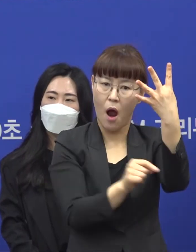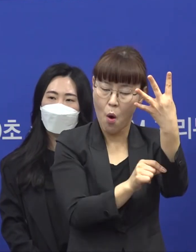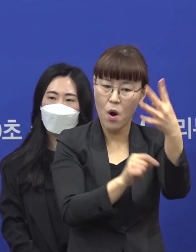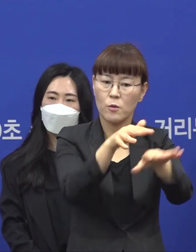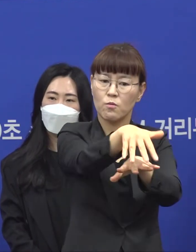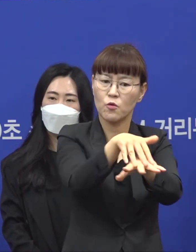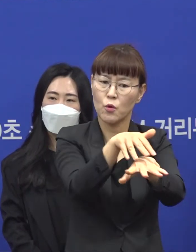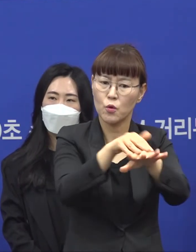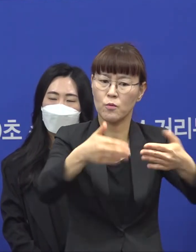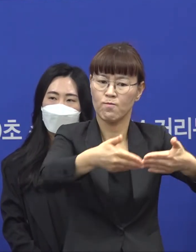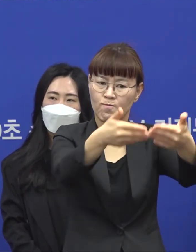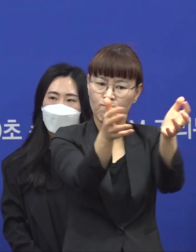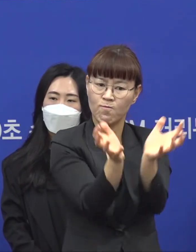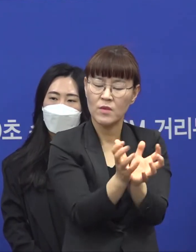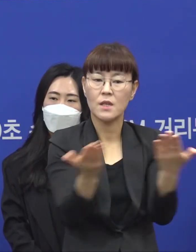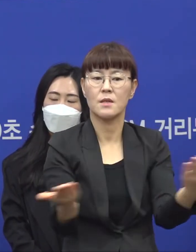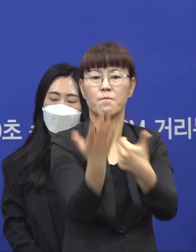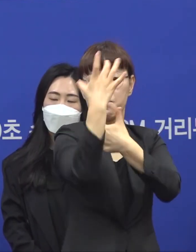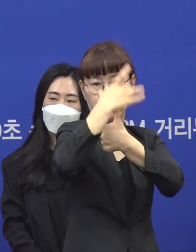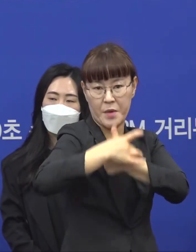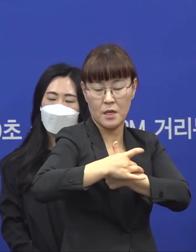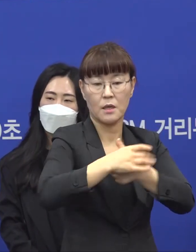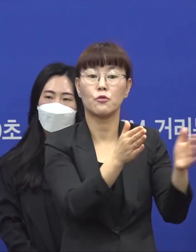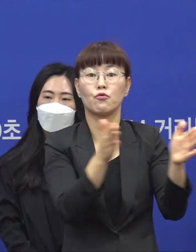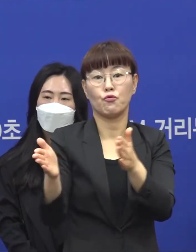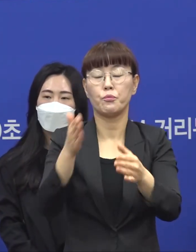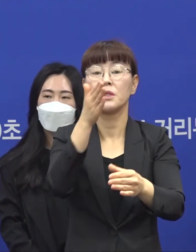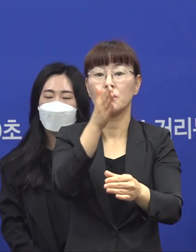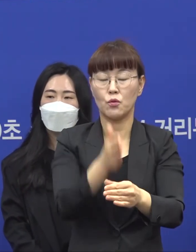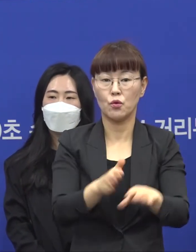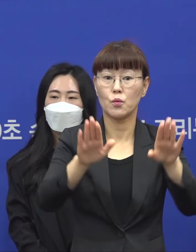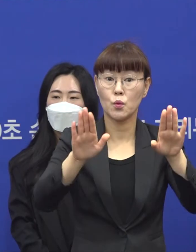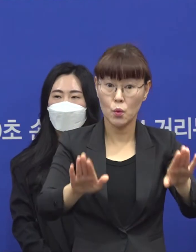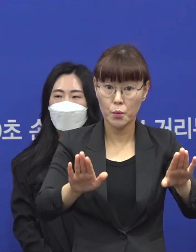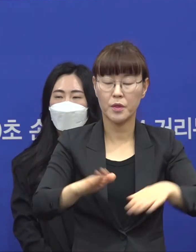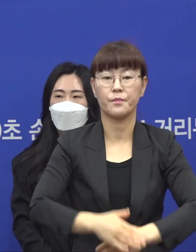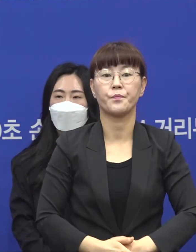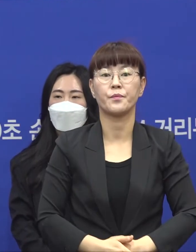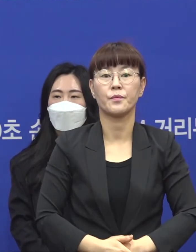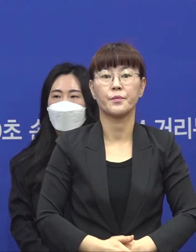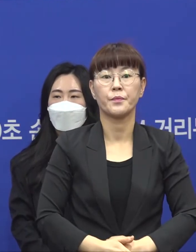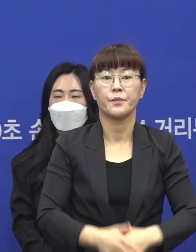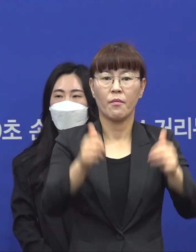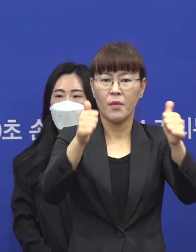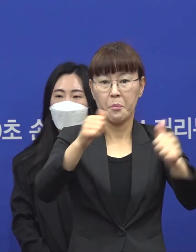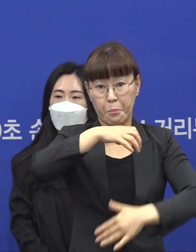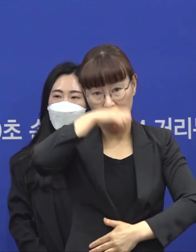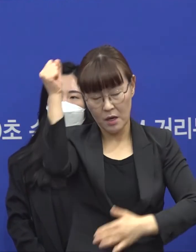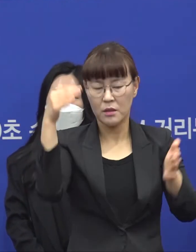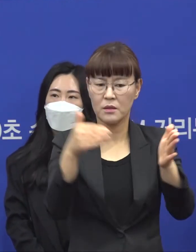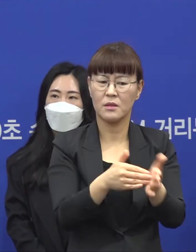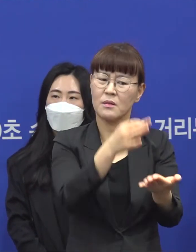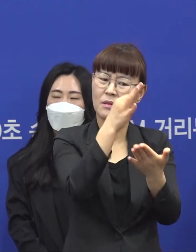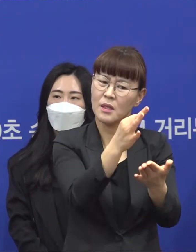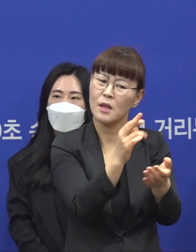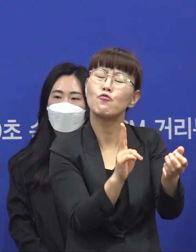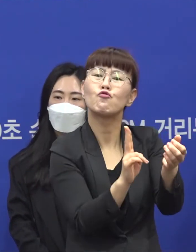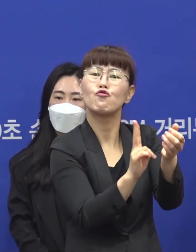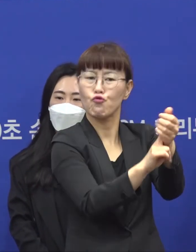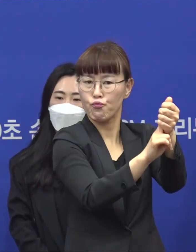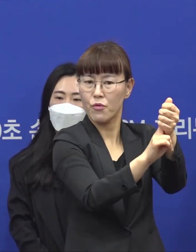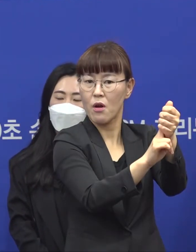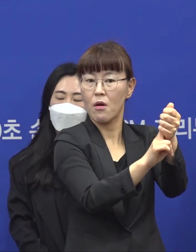소송 의뢰를 받고 준비를 해왔습니다. 먼저 향후 승소하더라도 재산을 은닉하는 등 그 집행이 어려울 것을